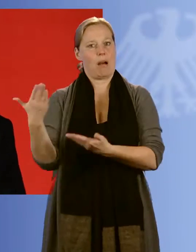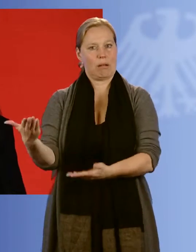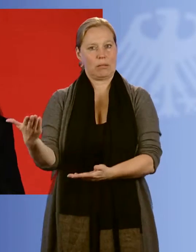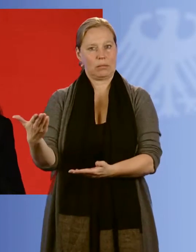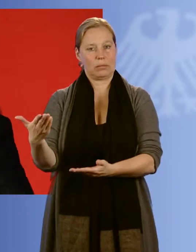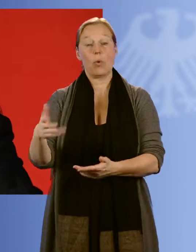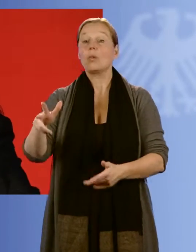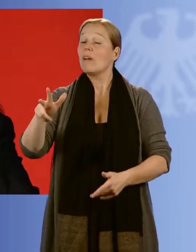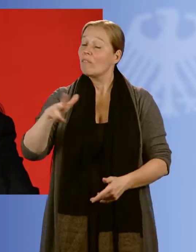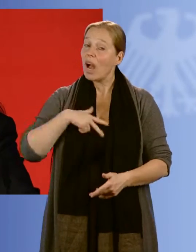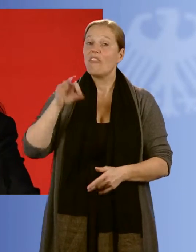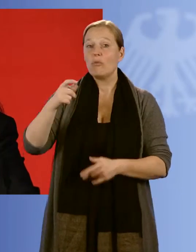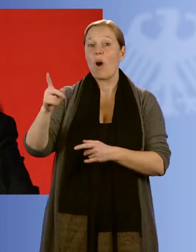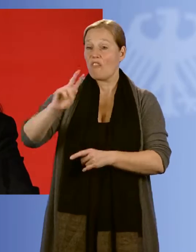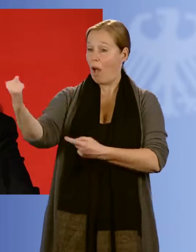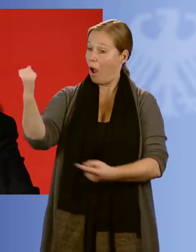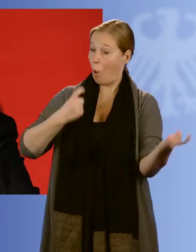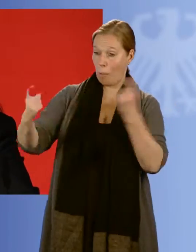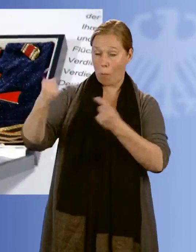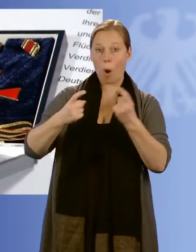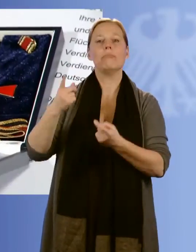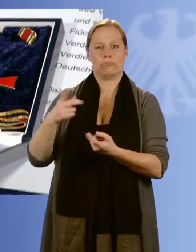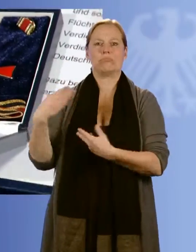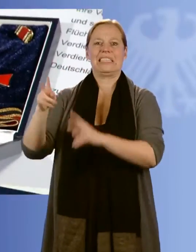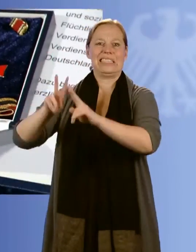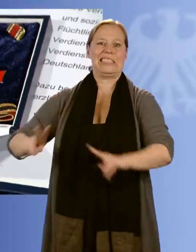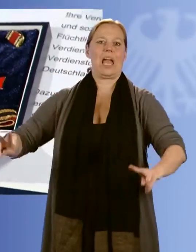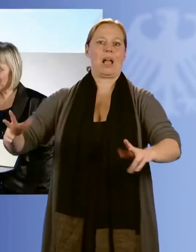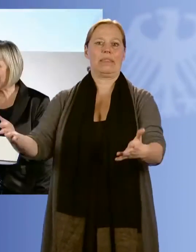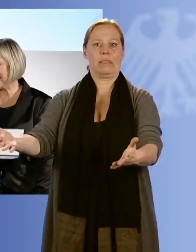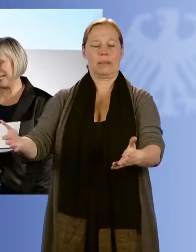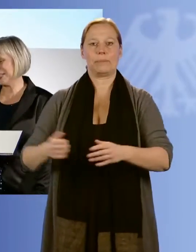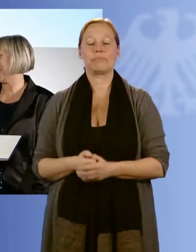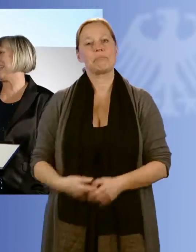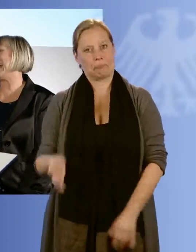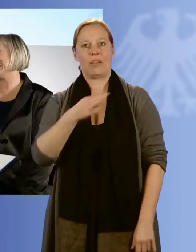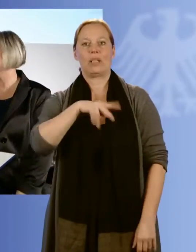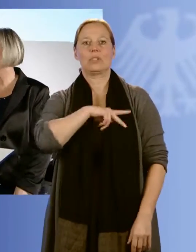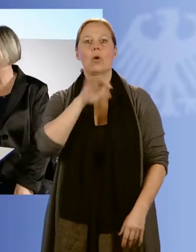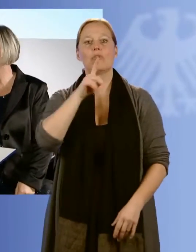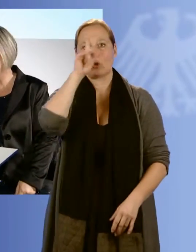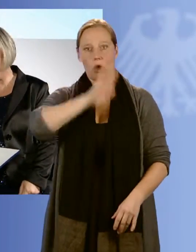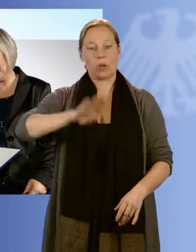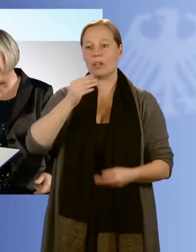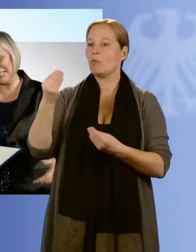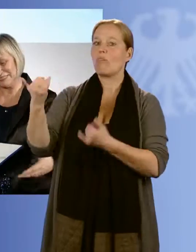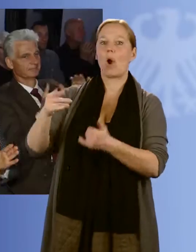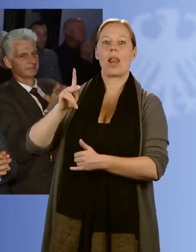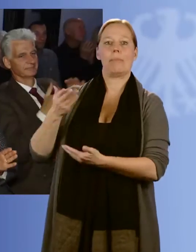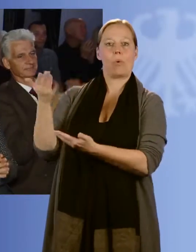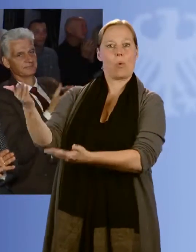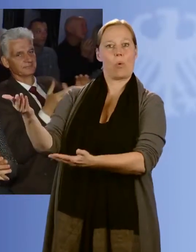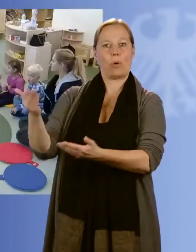es ist ein Segen für die Zuwanderer, die zu uns kommen. Der Verdienstorden der Bundesrepublik Deutschland für Sadiya Klepo.